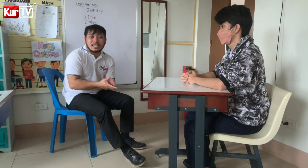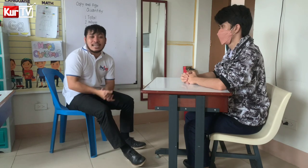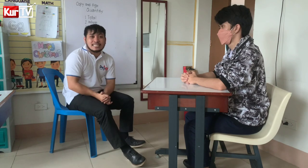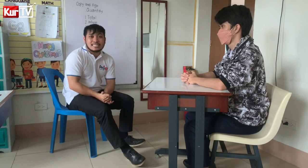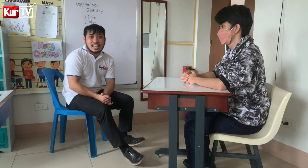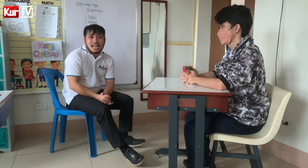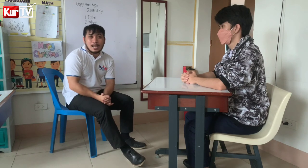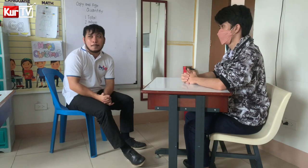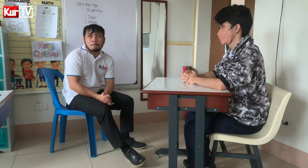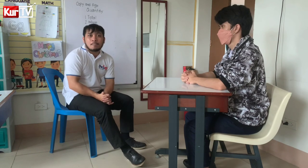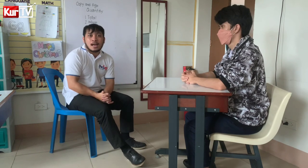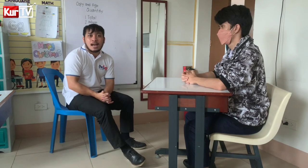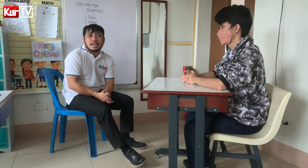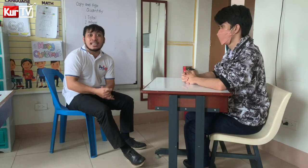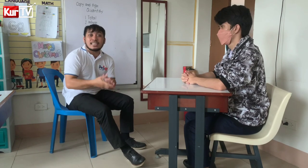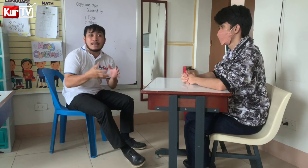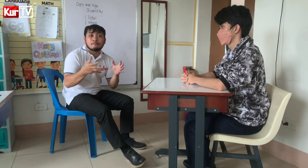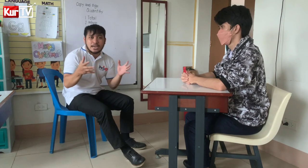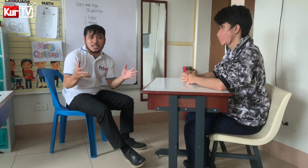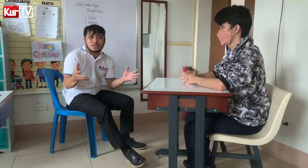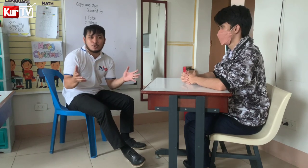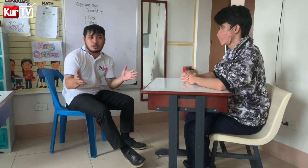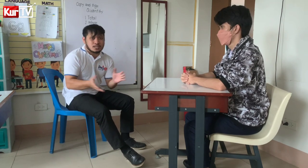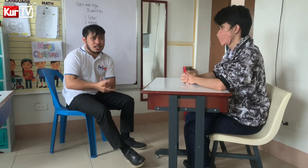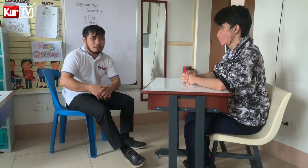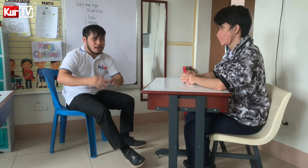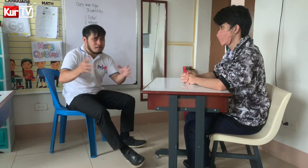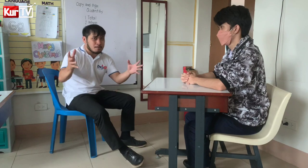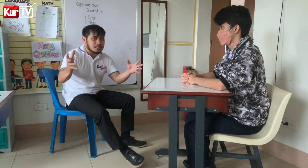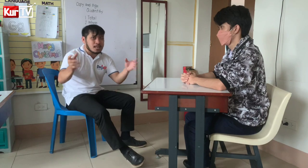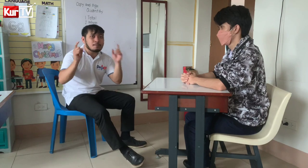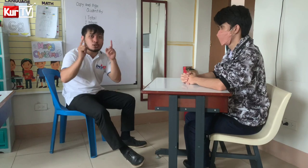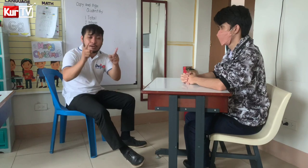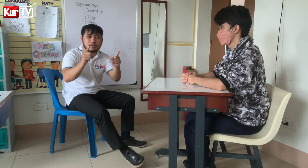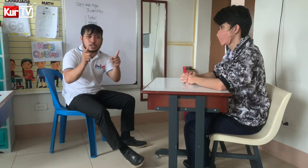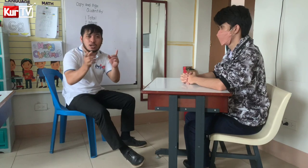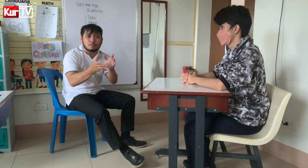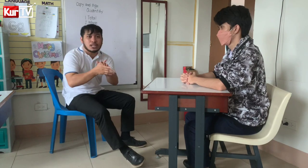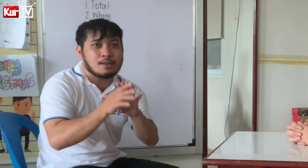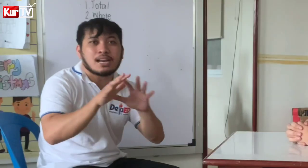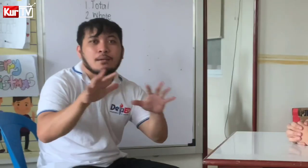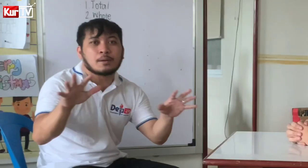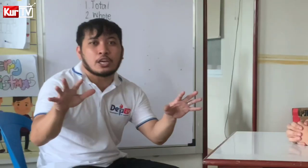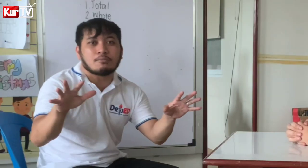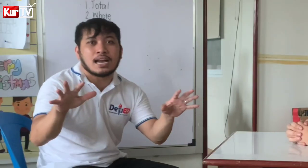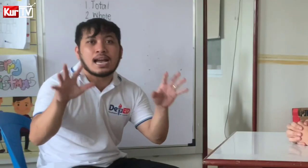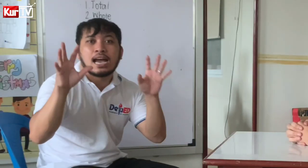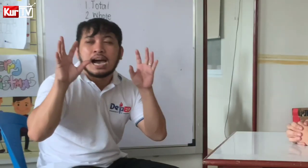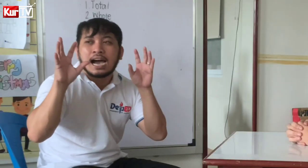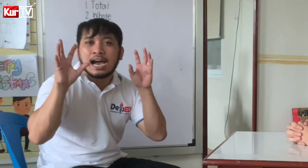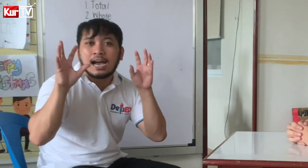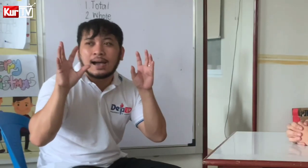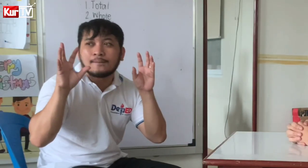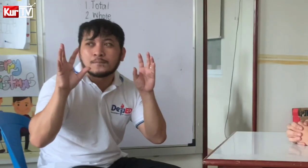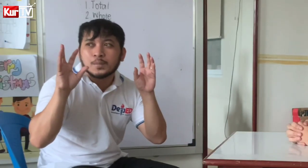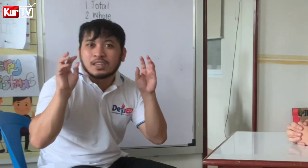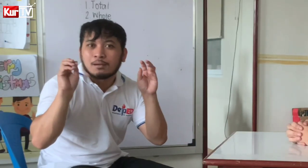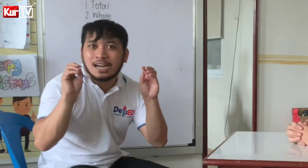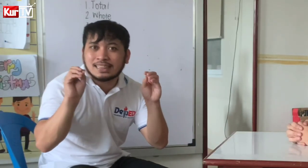ng isang Hearing impaired student At parang maraming salamat So mayroon lang po dahil maraming pa tayong mga Mga